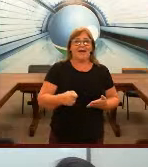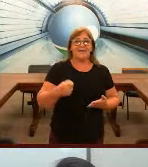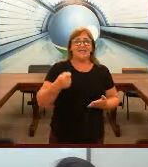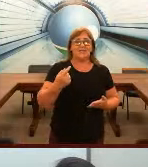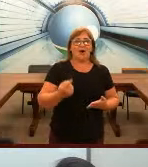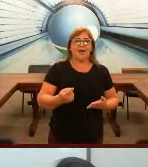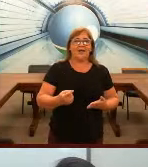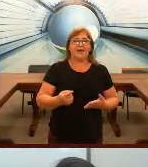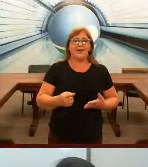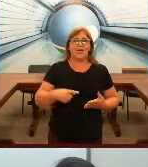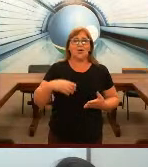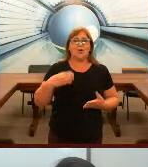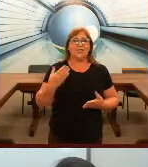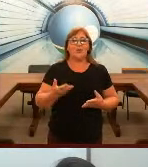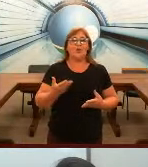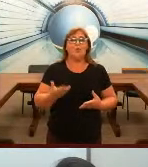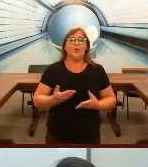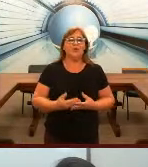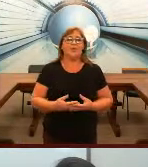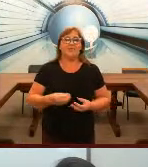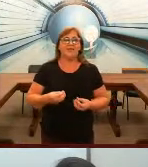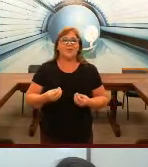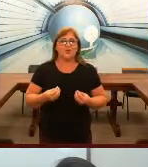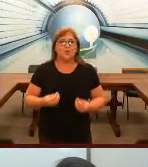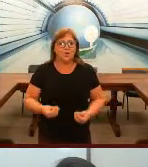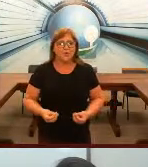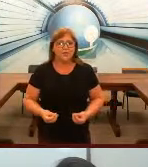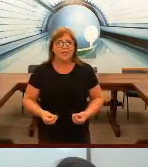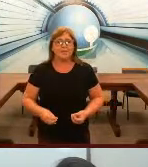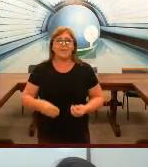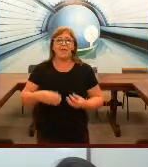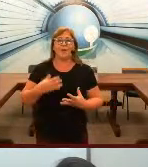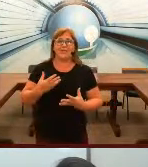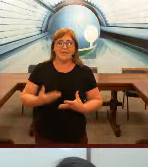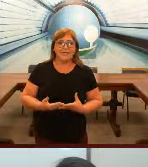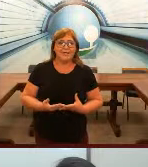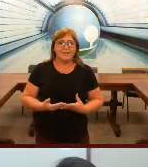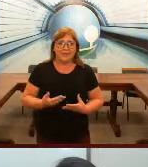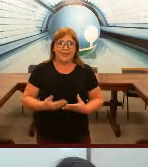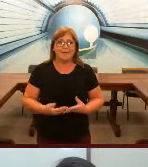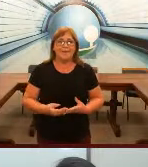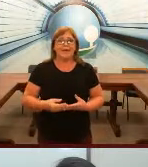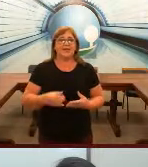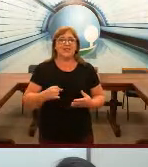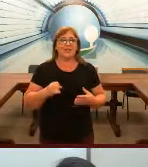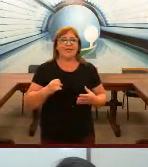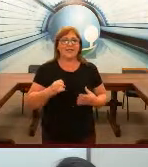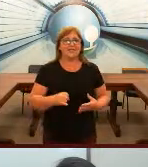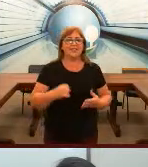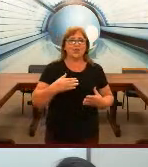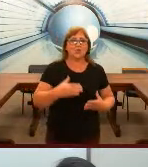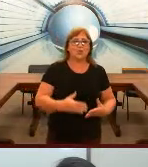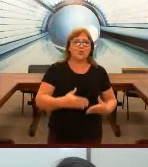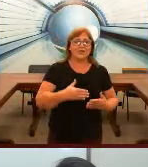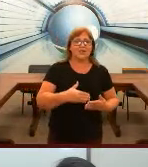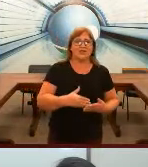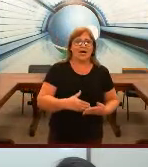essa escola que contribuiu muito para a vida dos surdos, para a melhoria, que chama INES, Instituto Nacional